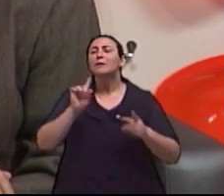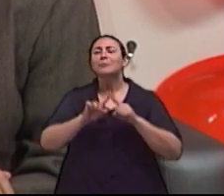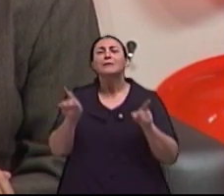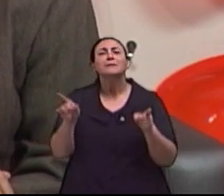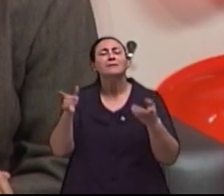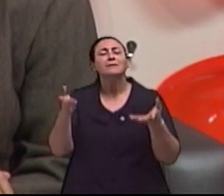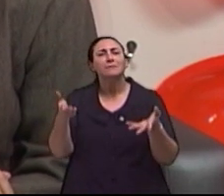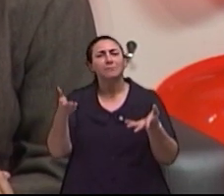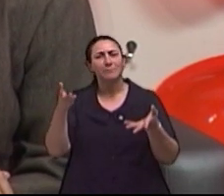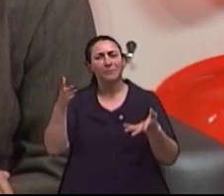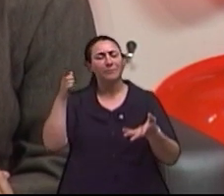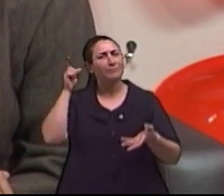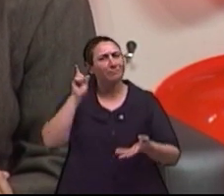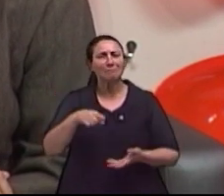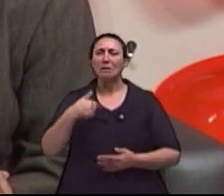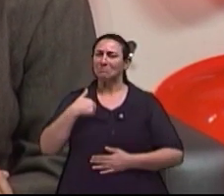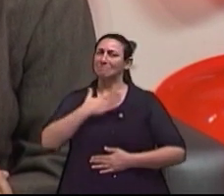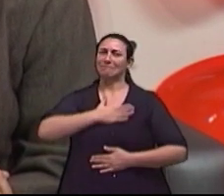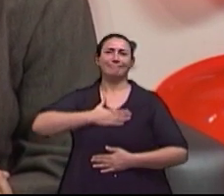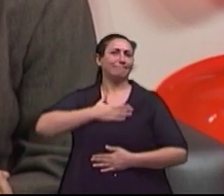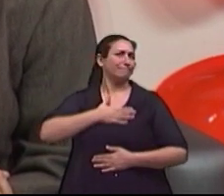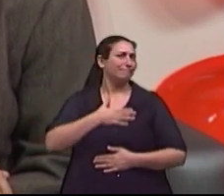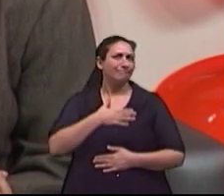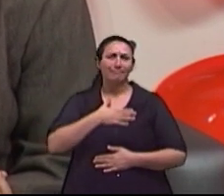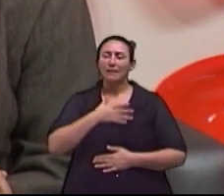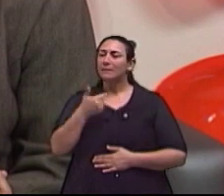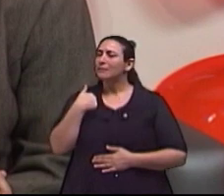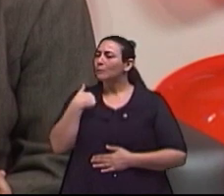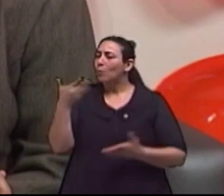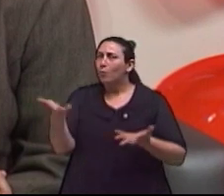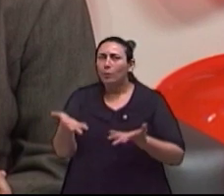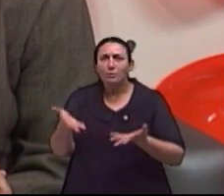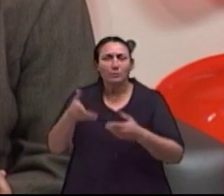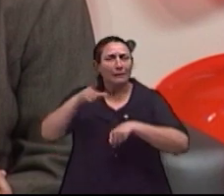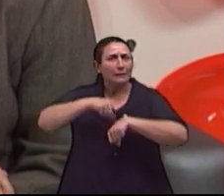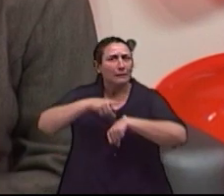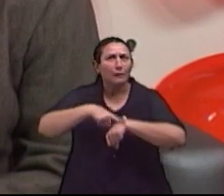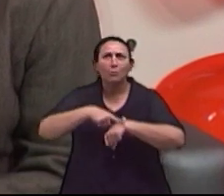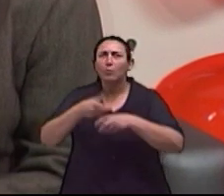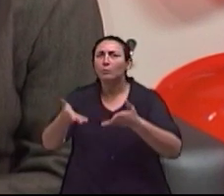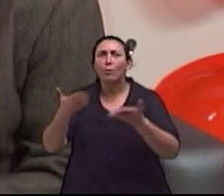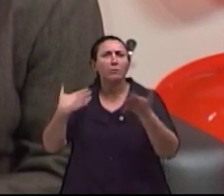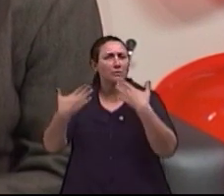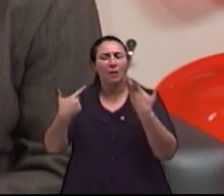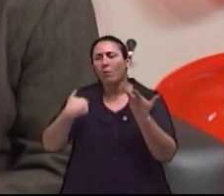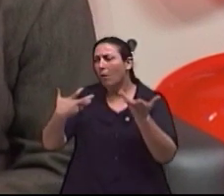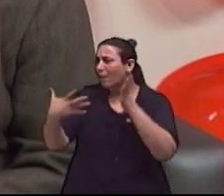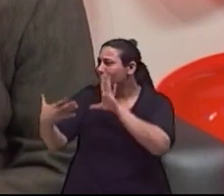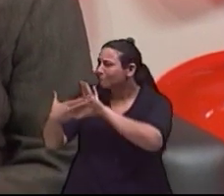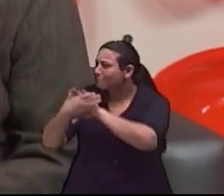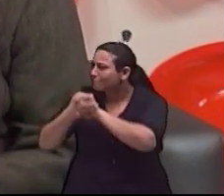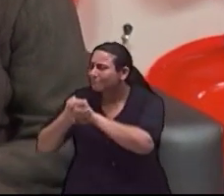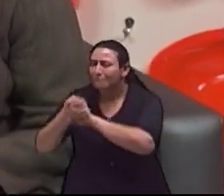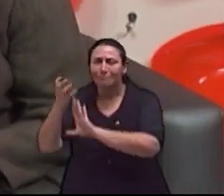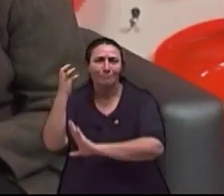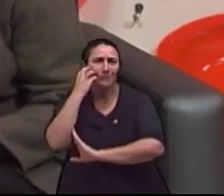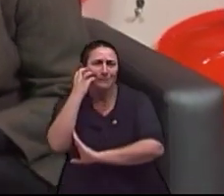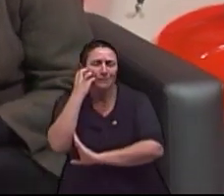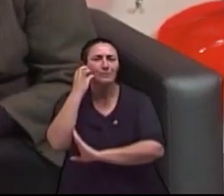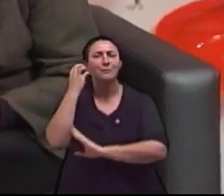Foi um privilégio estar com vocês neste tempo desta manhã. Eu queria terminar de mãos dadas com a Patrícia, me dá a mão esquerda, porque